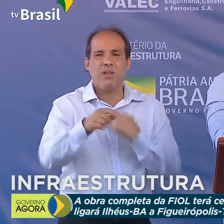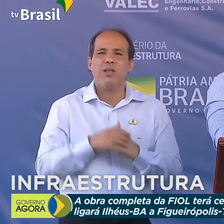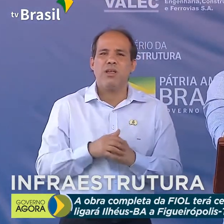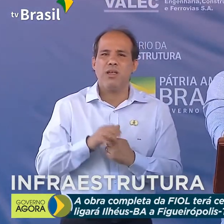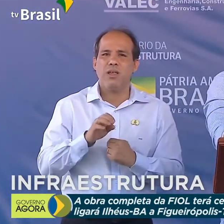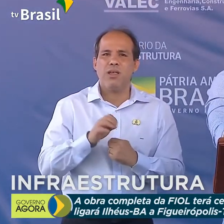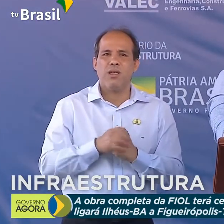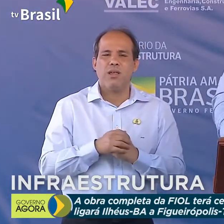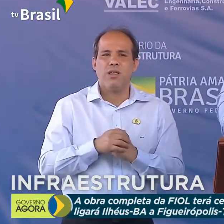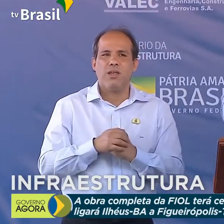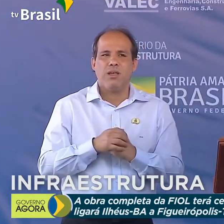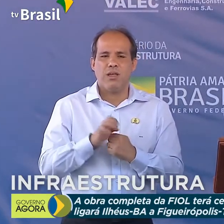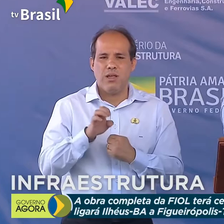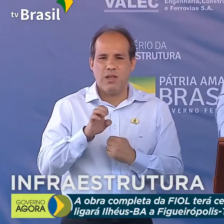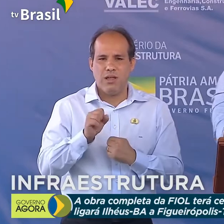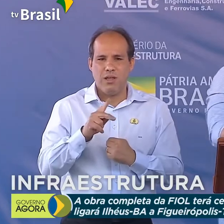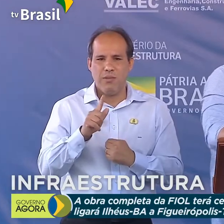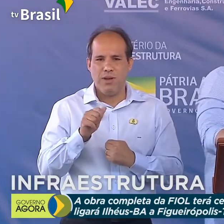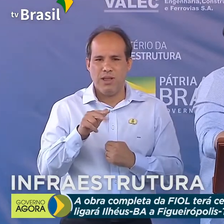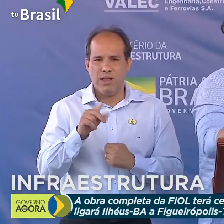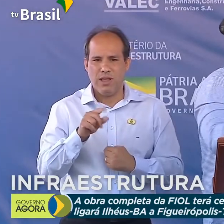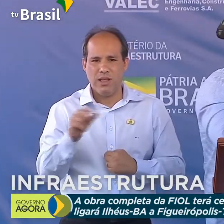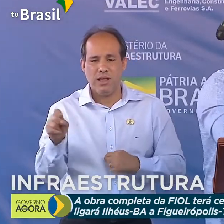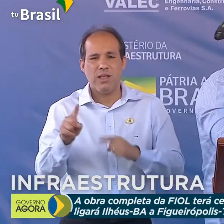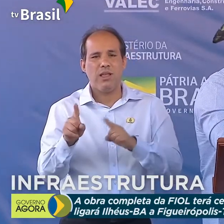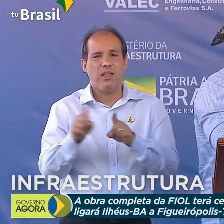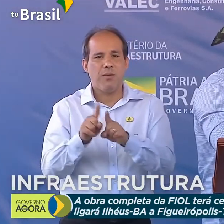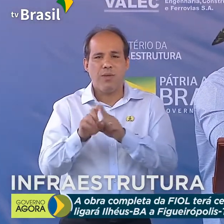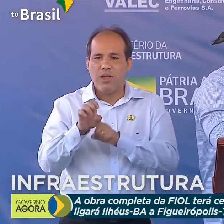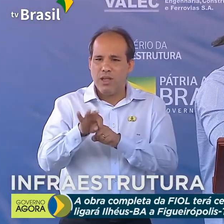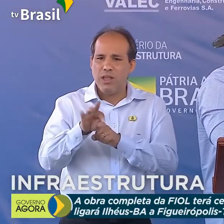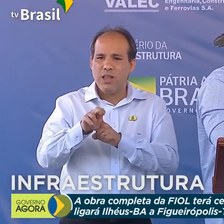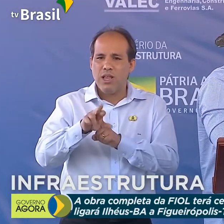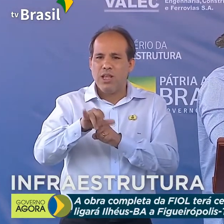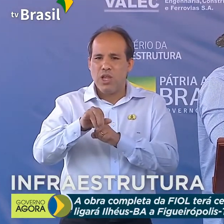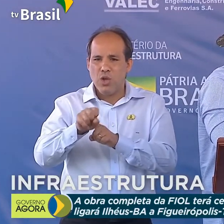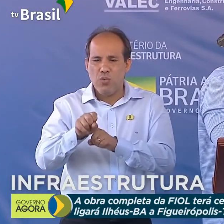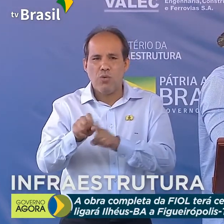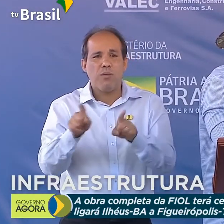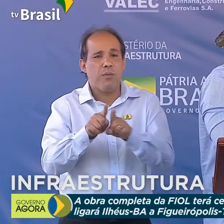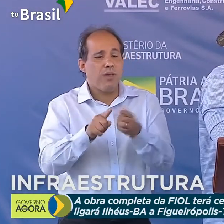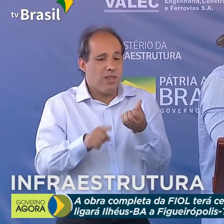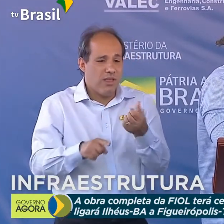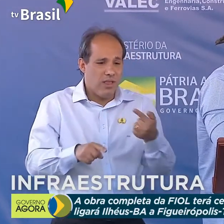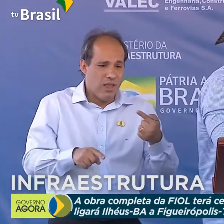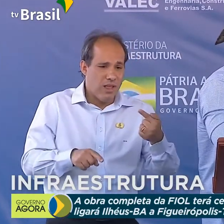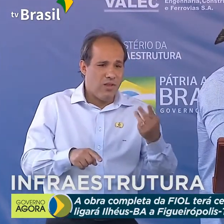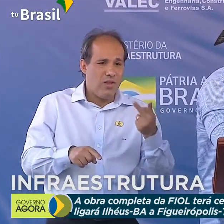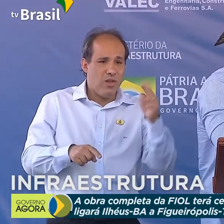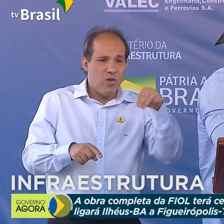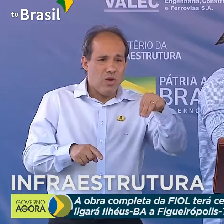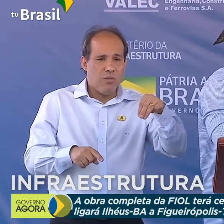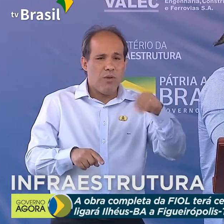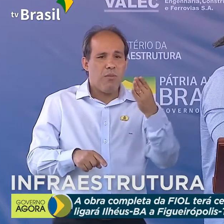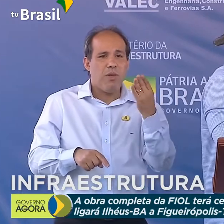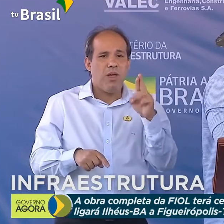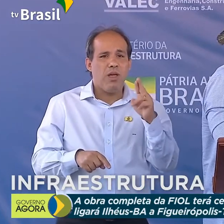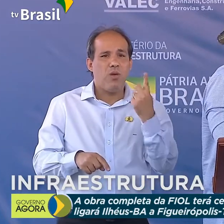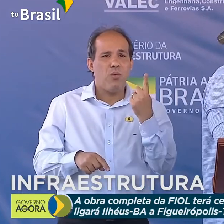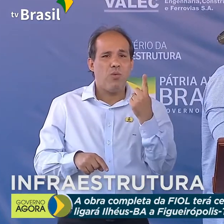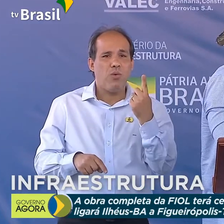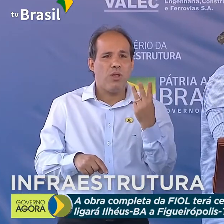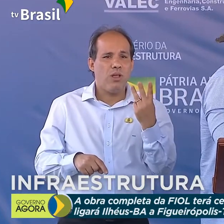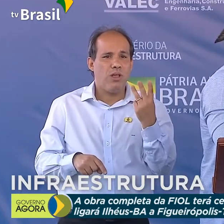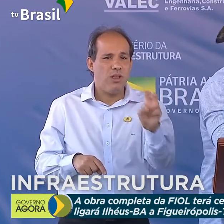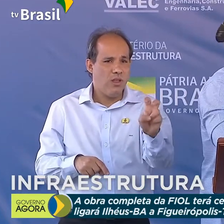Nós vamos entregar mais 67 quilômetros, e isso vai ser rápido, vai ser agora já no mês de outubro, na BR-135, deputado